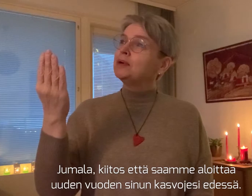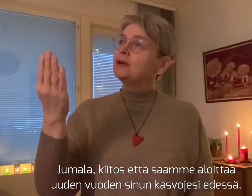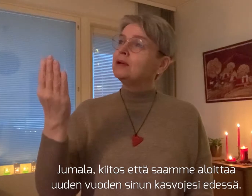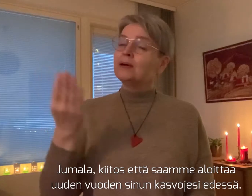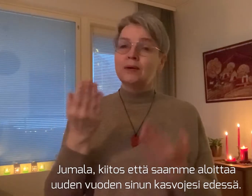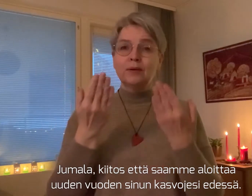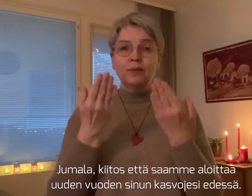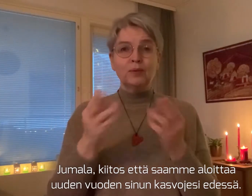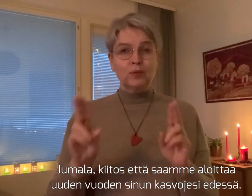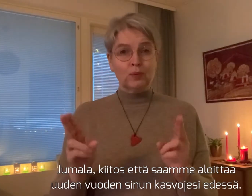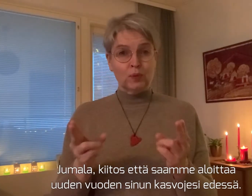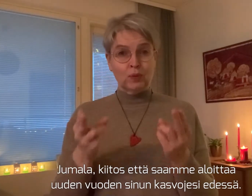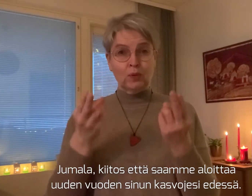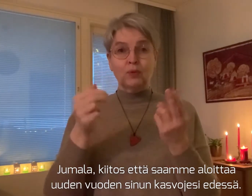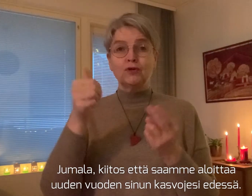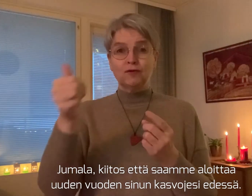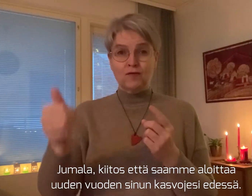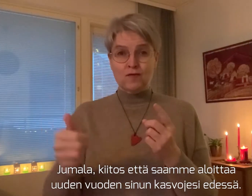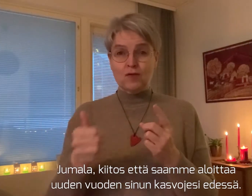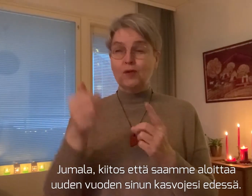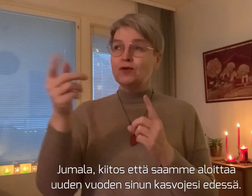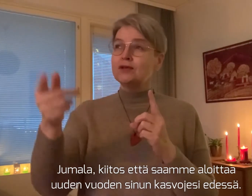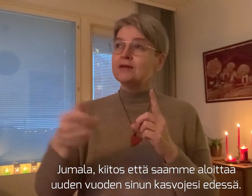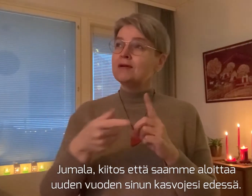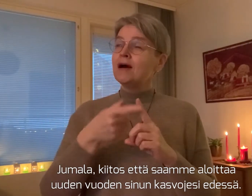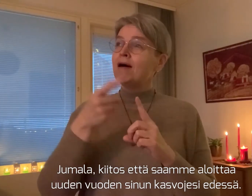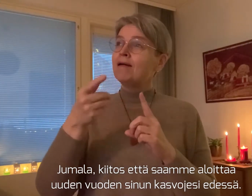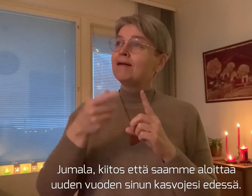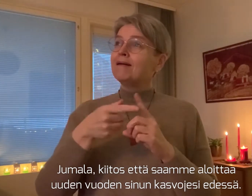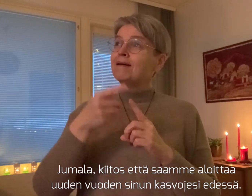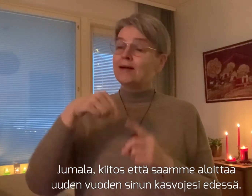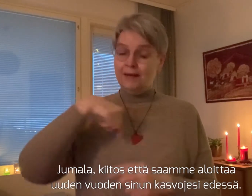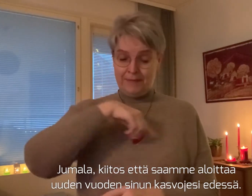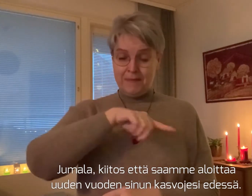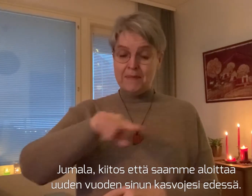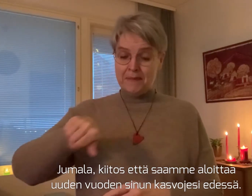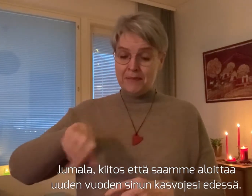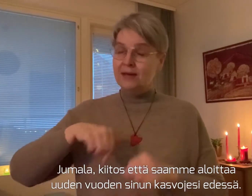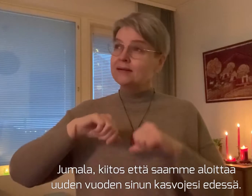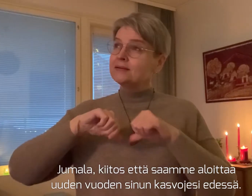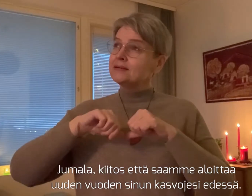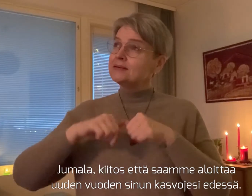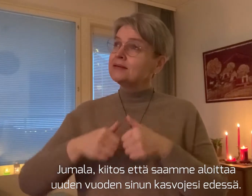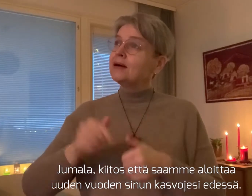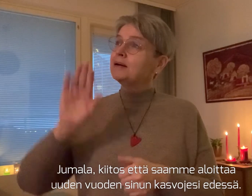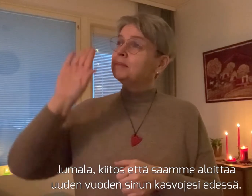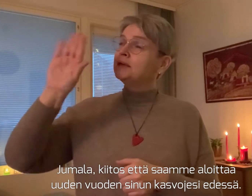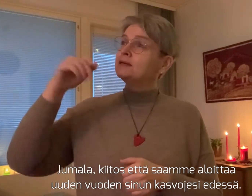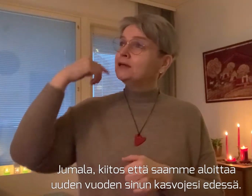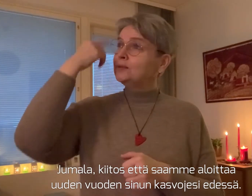Jumala, kiitos, että saamme aloittaa uuden vuoden sinun kasvojesi edessä.